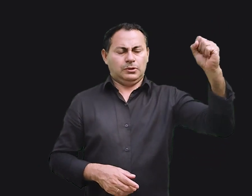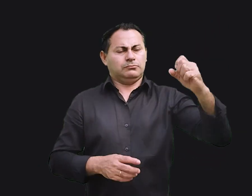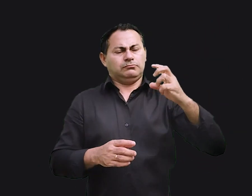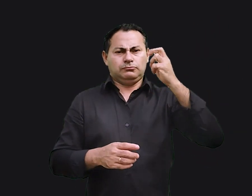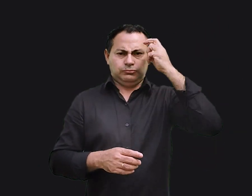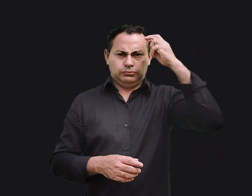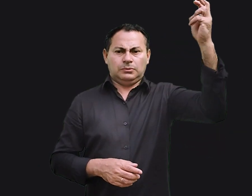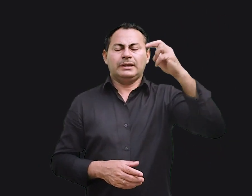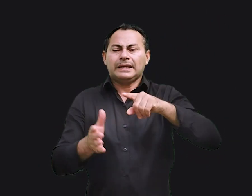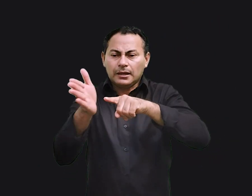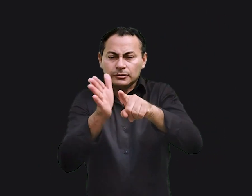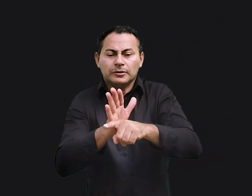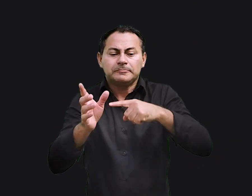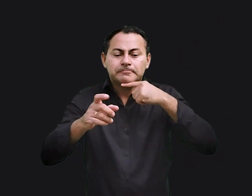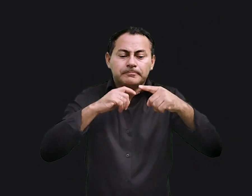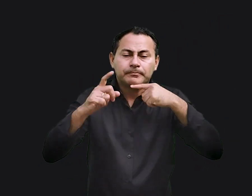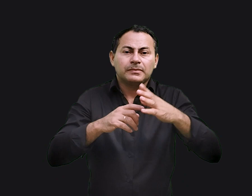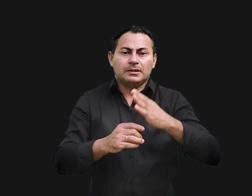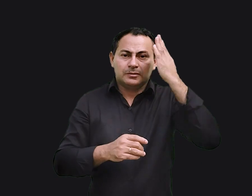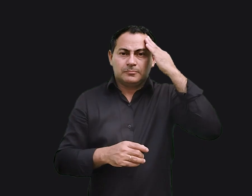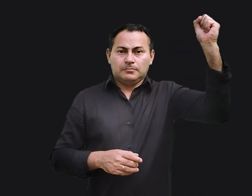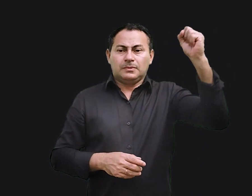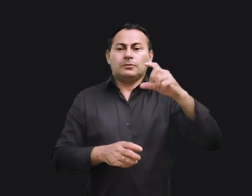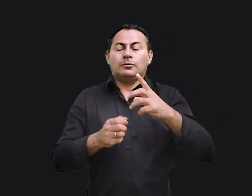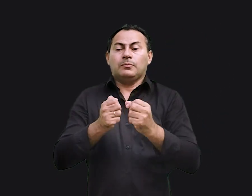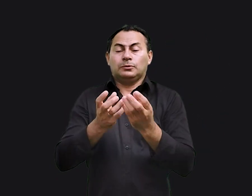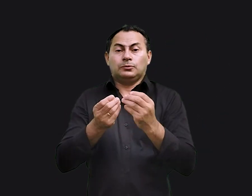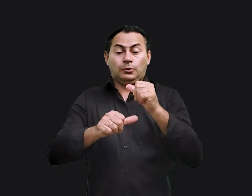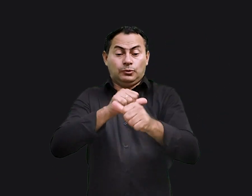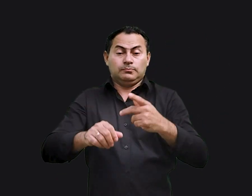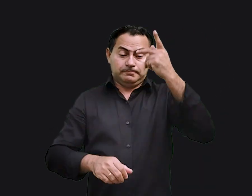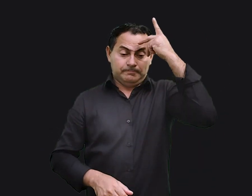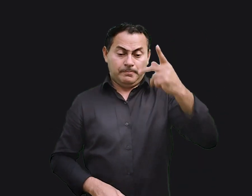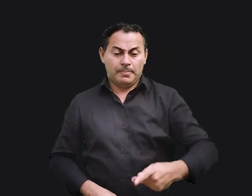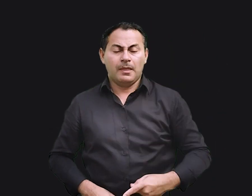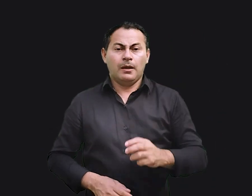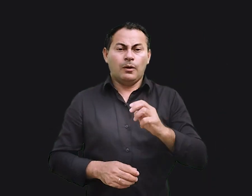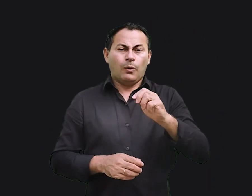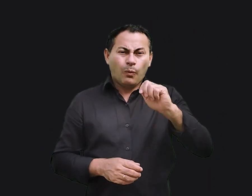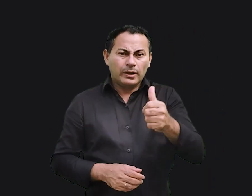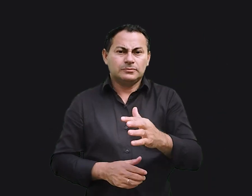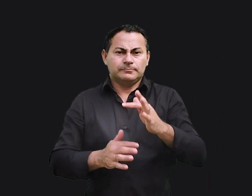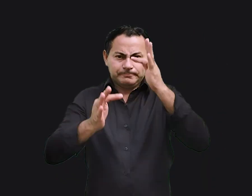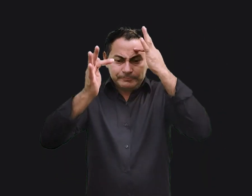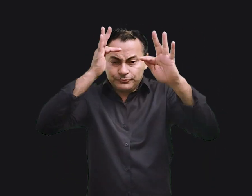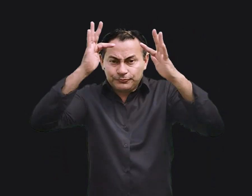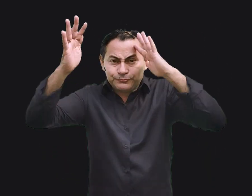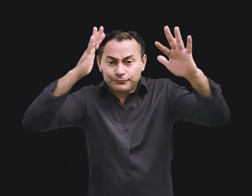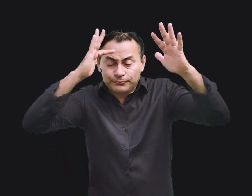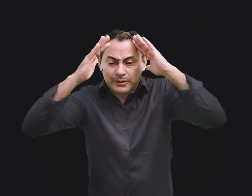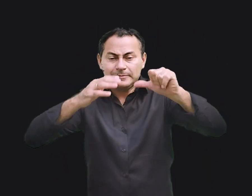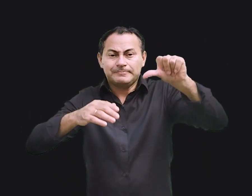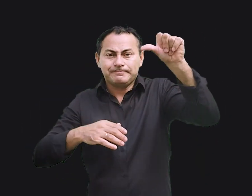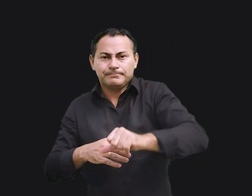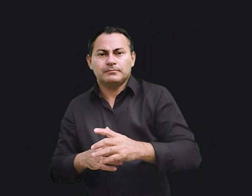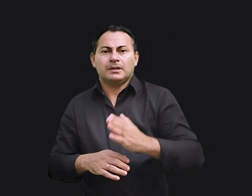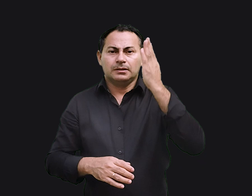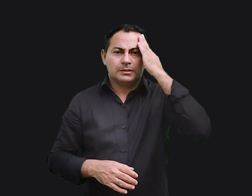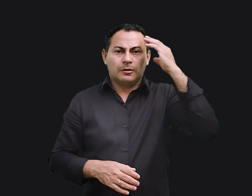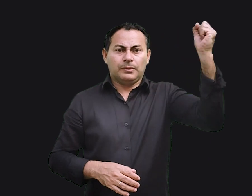questionou e duvidou muito. Salomão tornou-se muito pessimista, quase a ponto de ser filosoficamente derrotado. Quando Salomão busca a